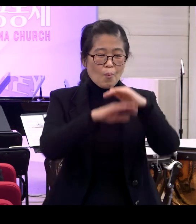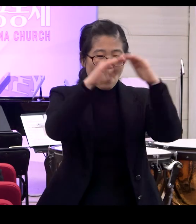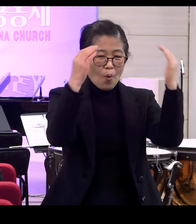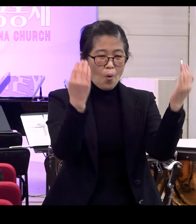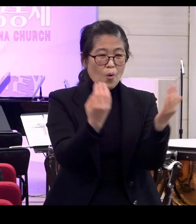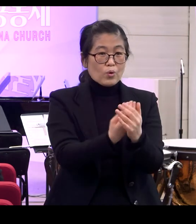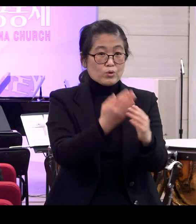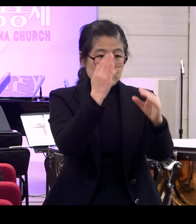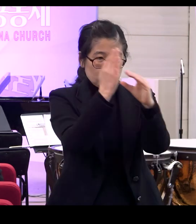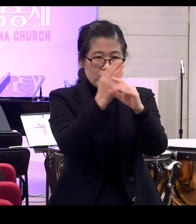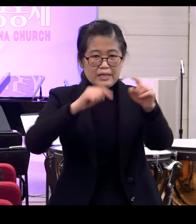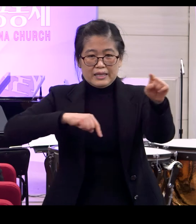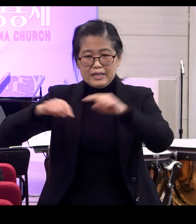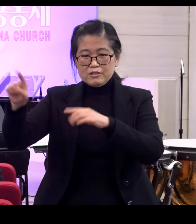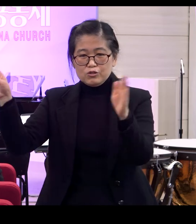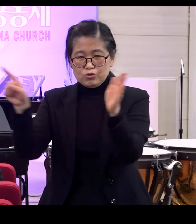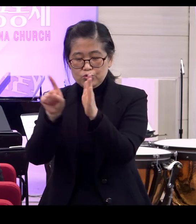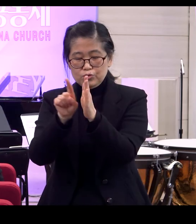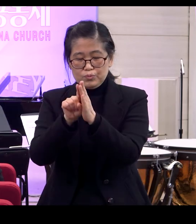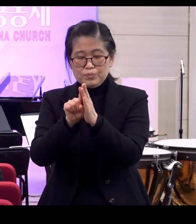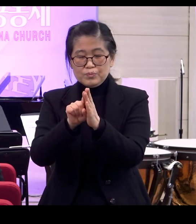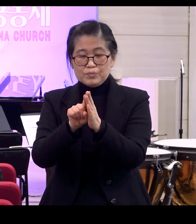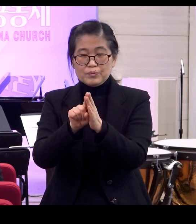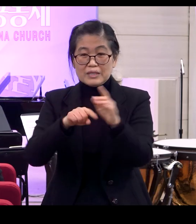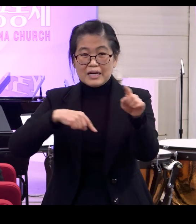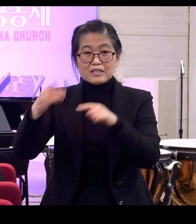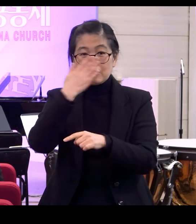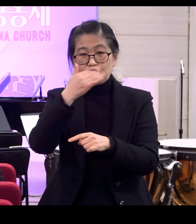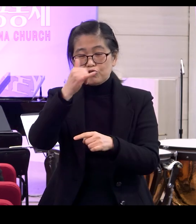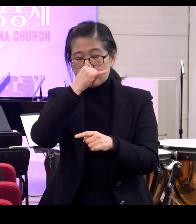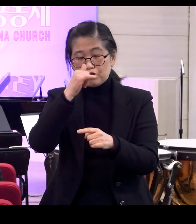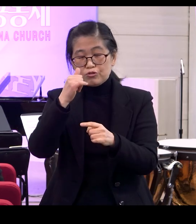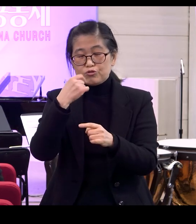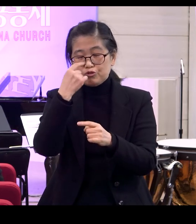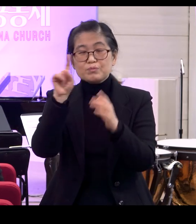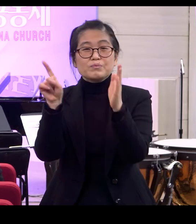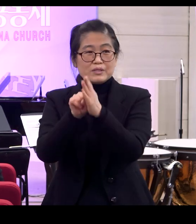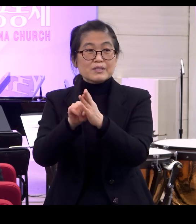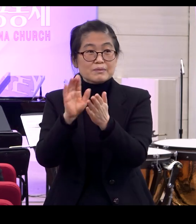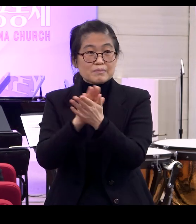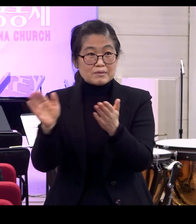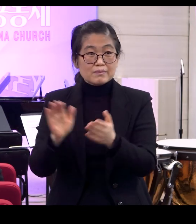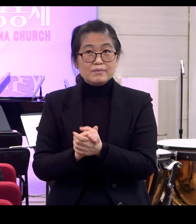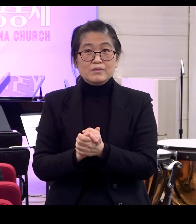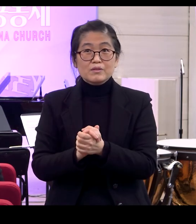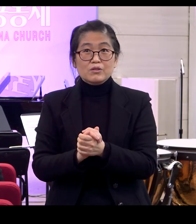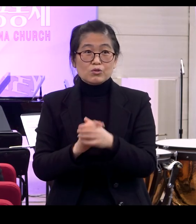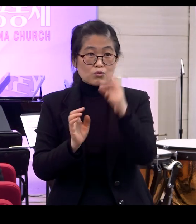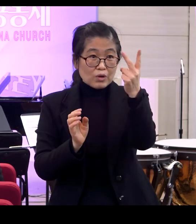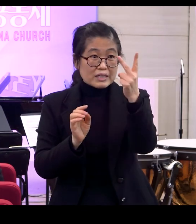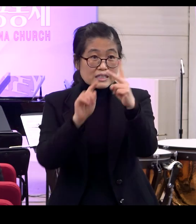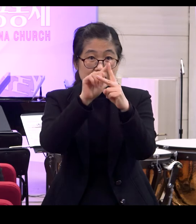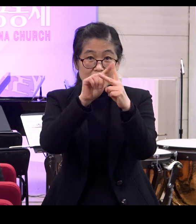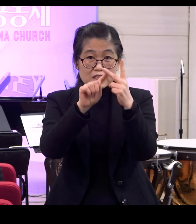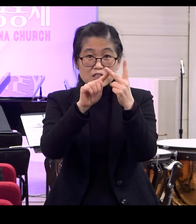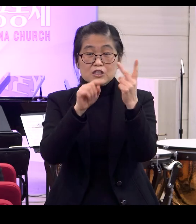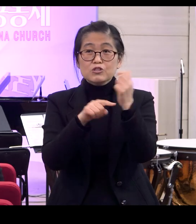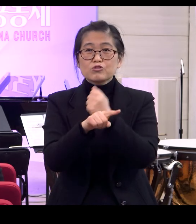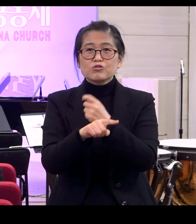다스릴 수 있다고 믿습니다 다스릴 수 있습니다 왜냐하면요 두 가지 이유 때문에 그래요 하나가 뭐냐